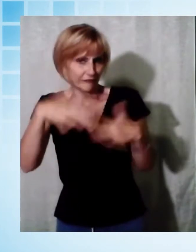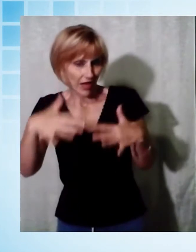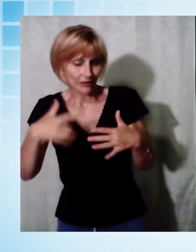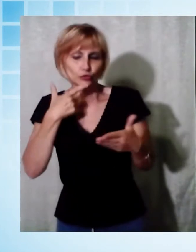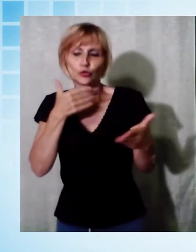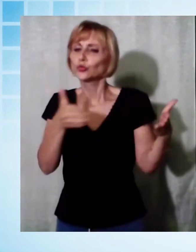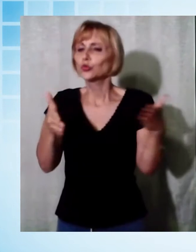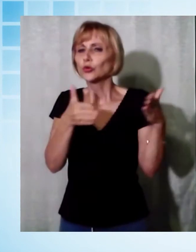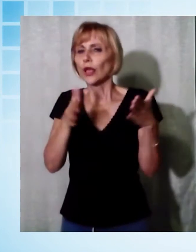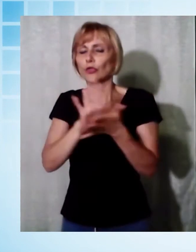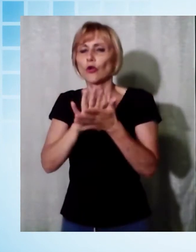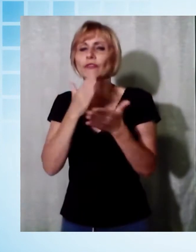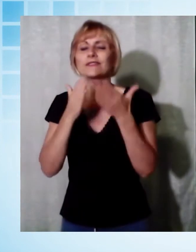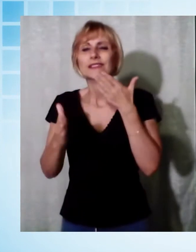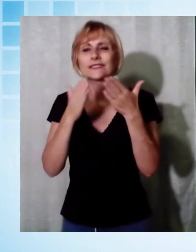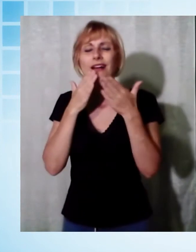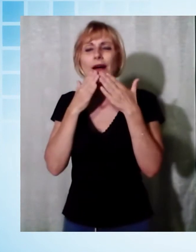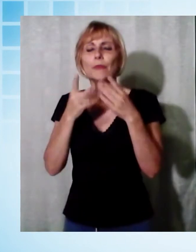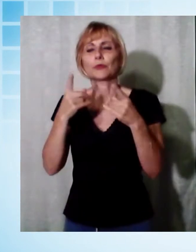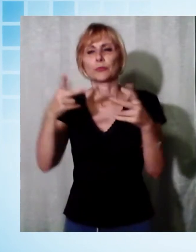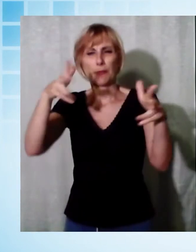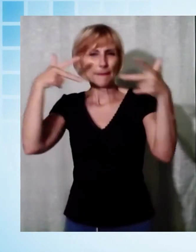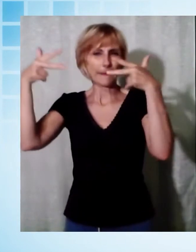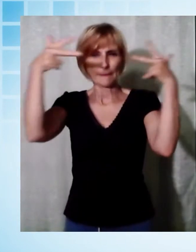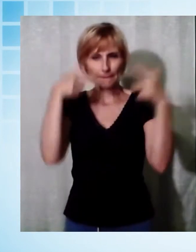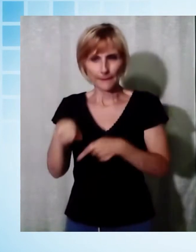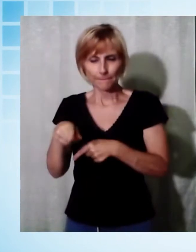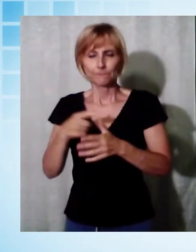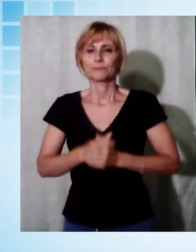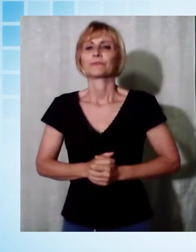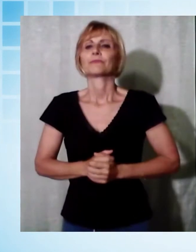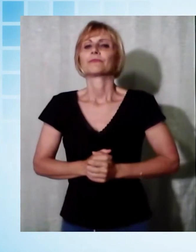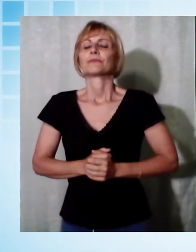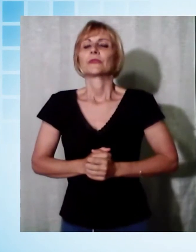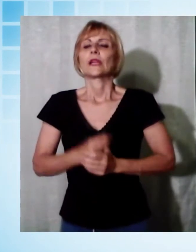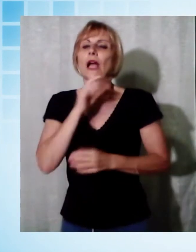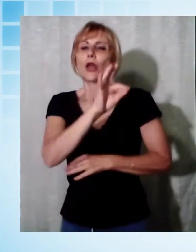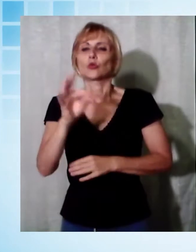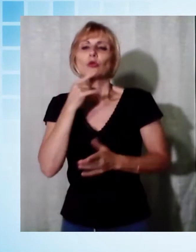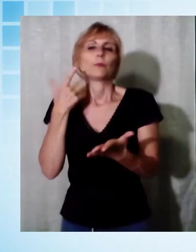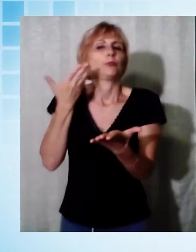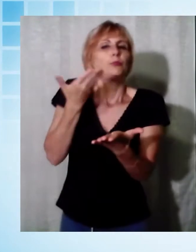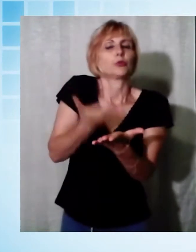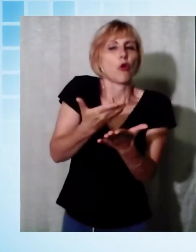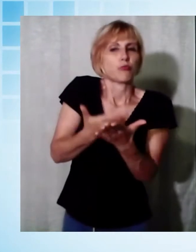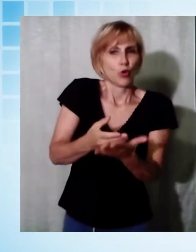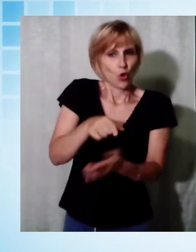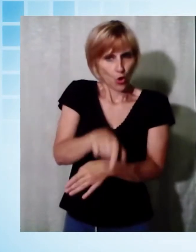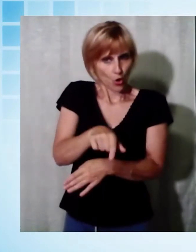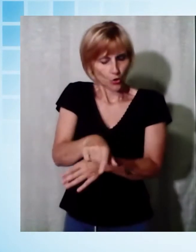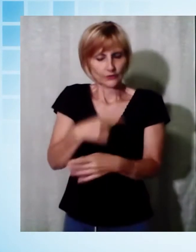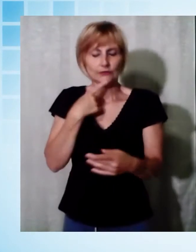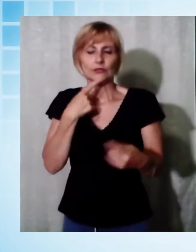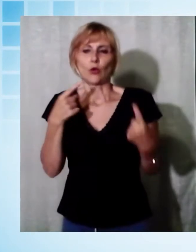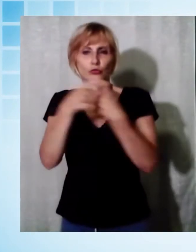simbolicamente proprio di fronte all'emiciclo del Consiglio. Alcune proposte presentate dall'opposizione caratterizzate